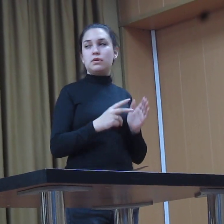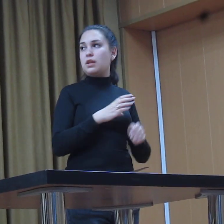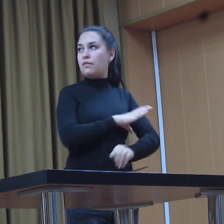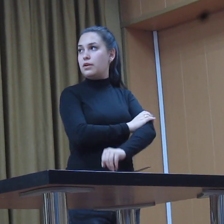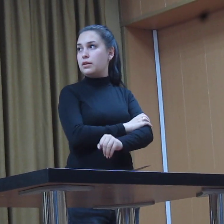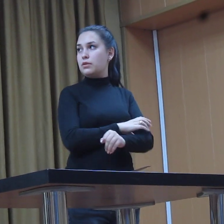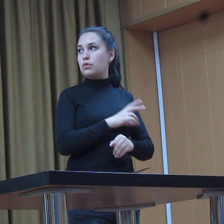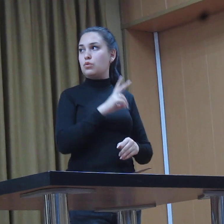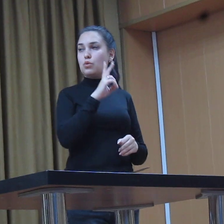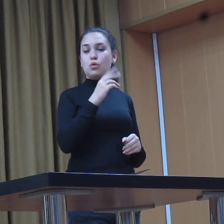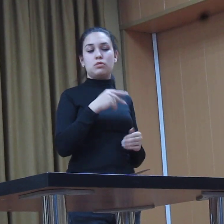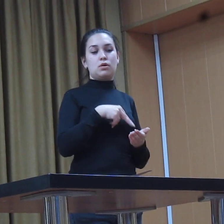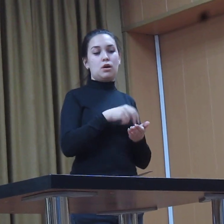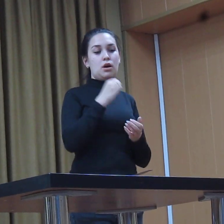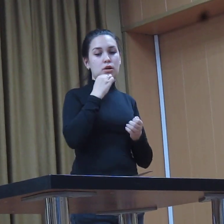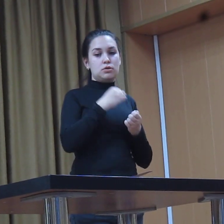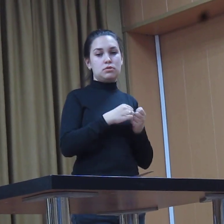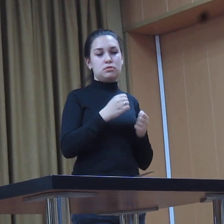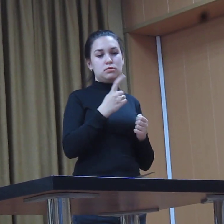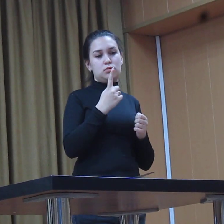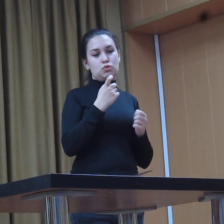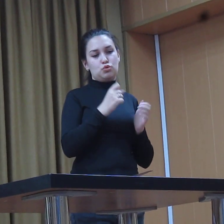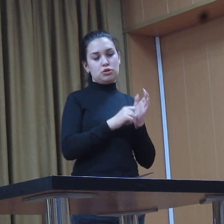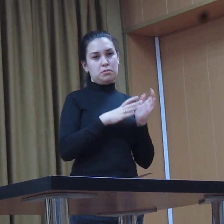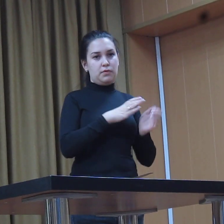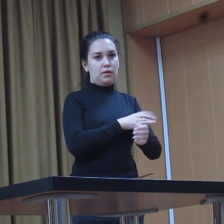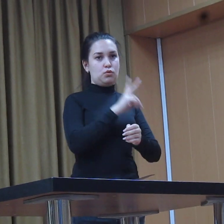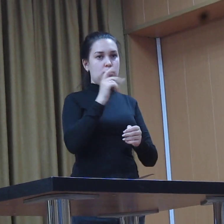давление, кто-то ходит каждый день с давлением 160.